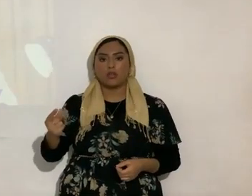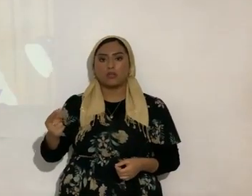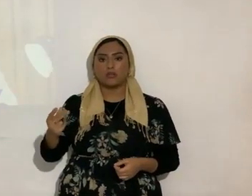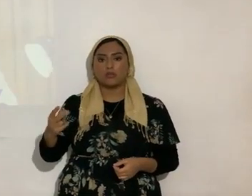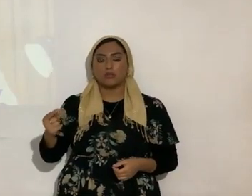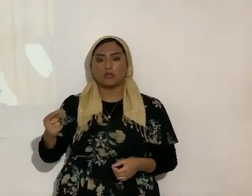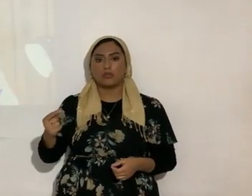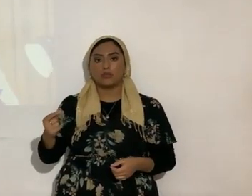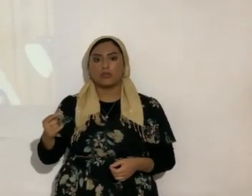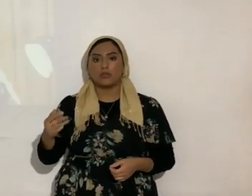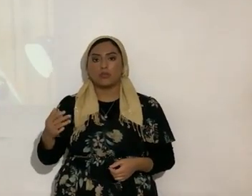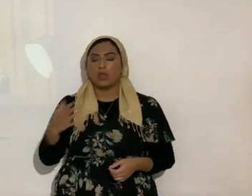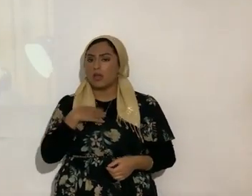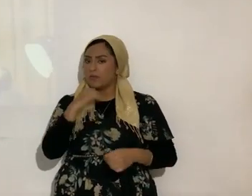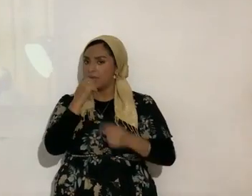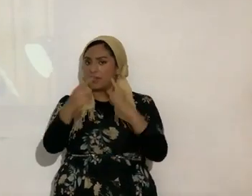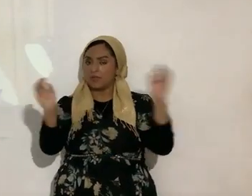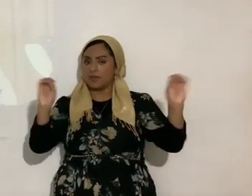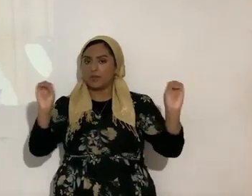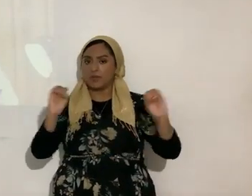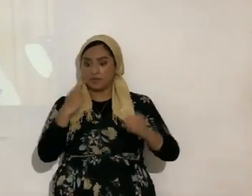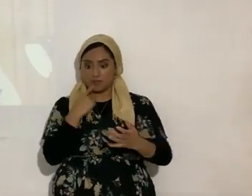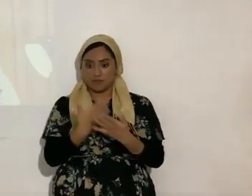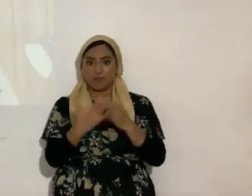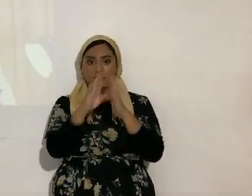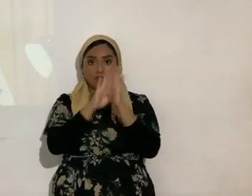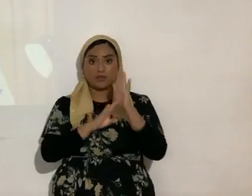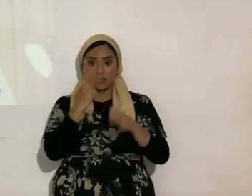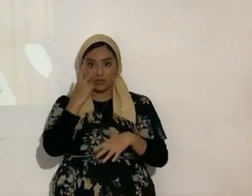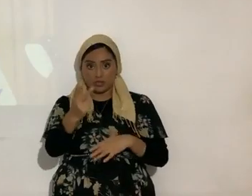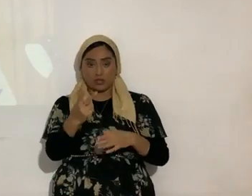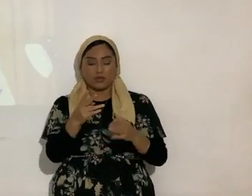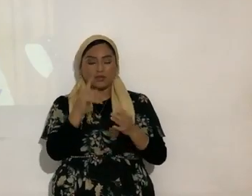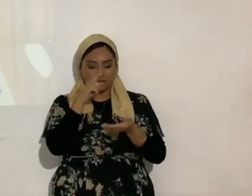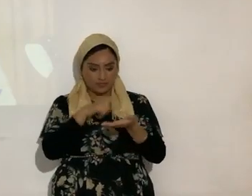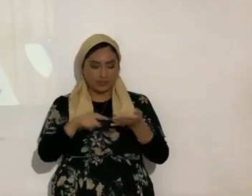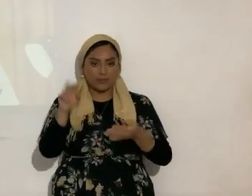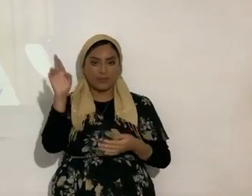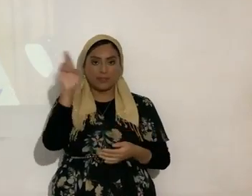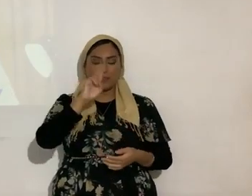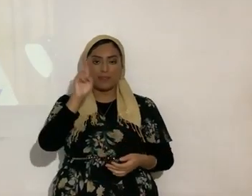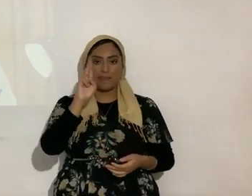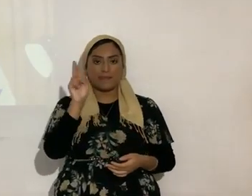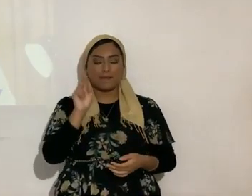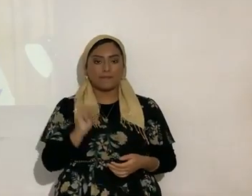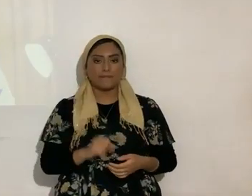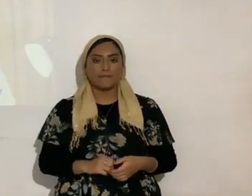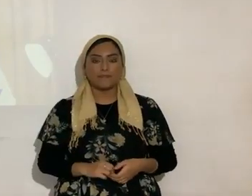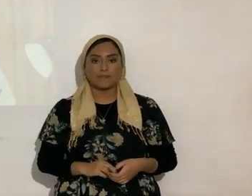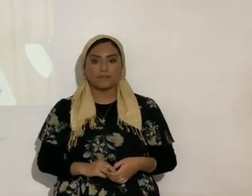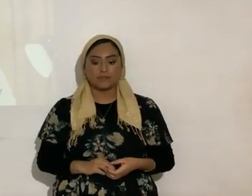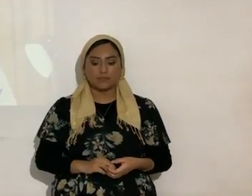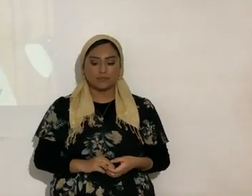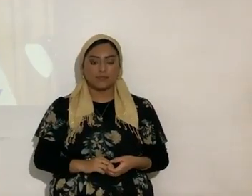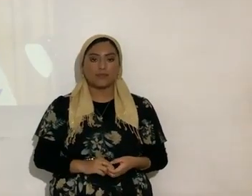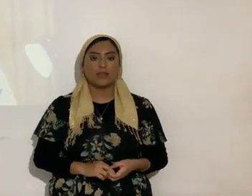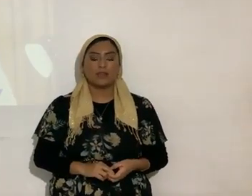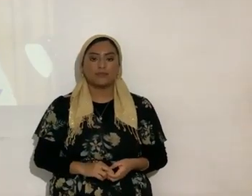yo no estoy ofendiendo a nadie así dice en la biblia ¿quieres verlo? vamos a apocalipsis ¿sí? vamos a apocalipsis